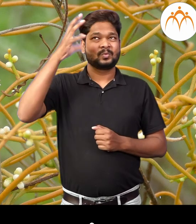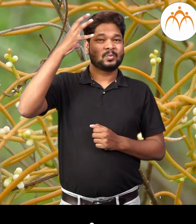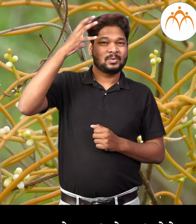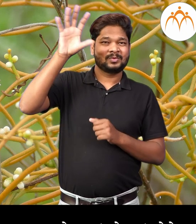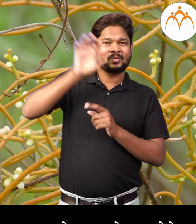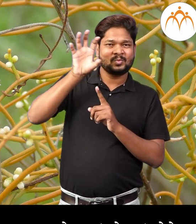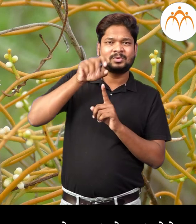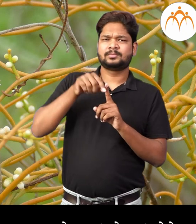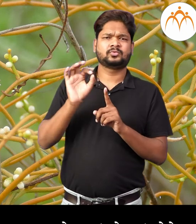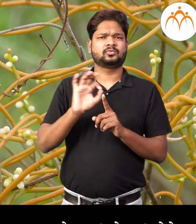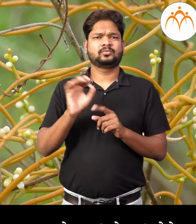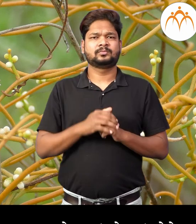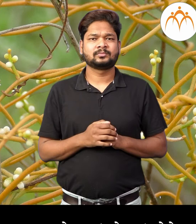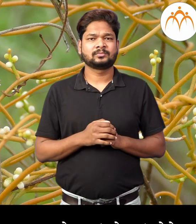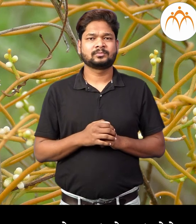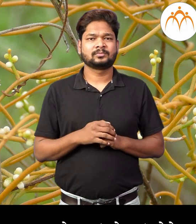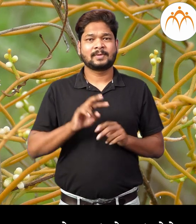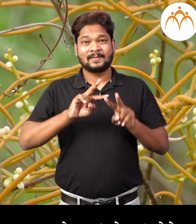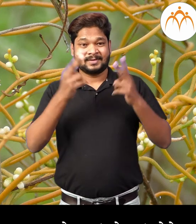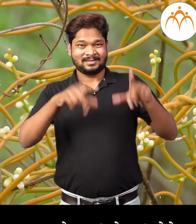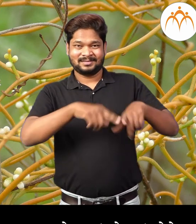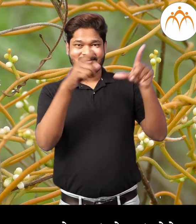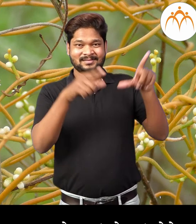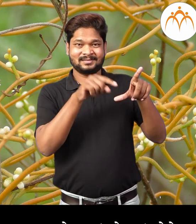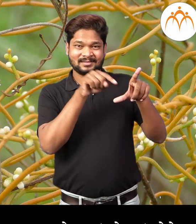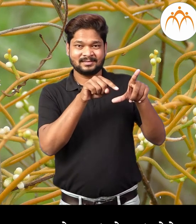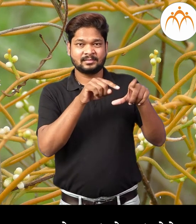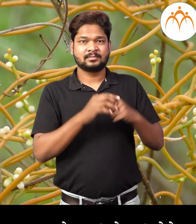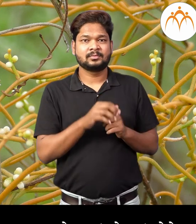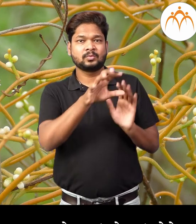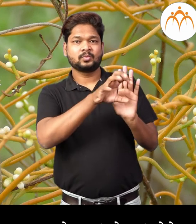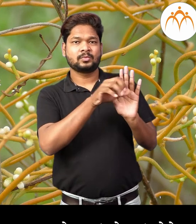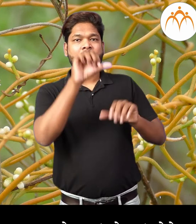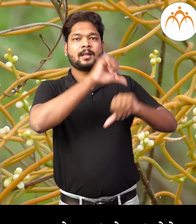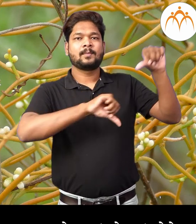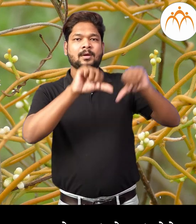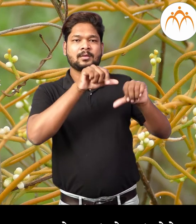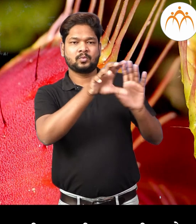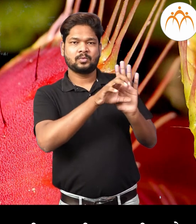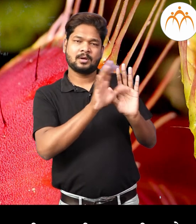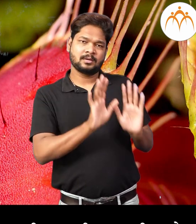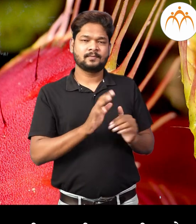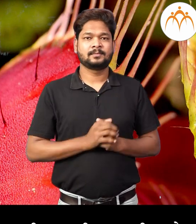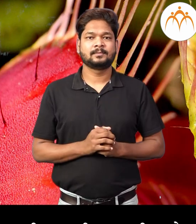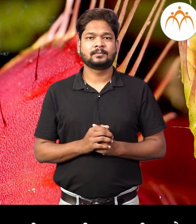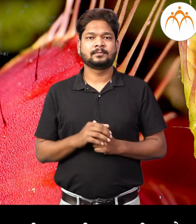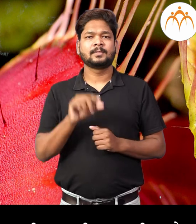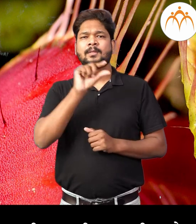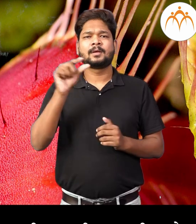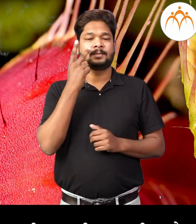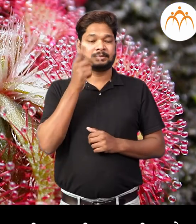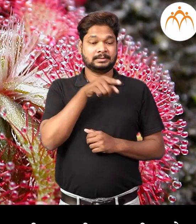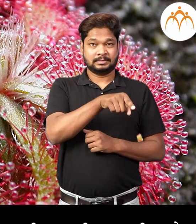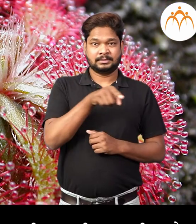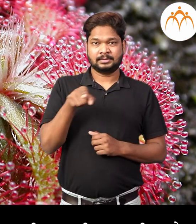जगणया सथी ती इतर वनस्पतीन मधिल अन्यरस शोशुन घेते वीनस फ्लाई ट्रैप,